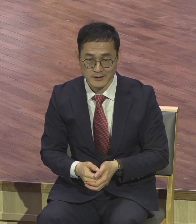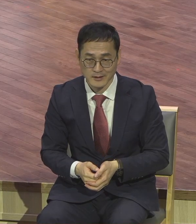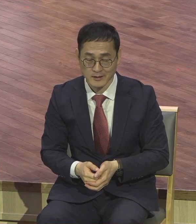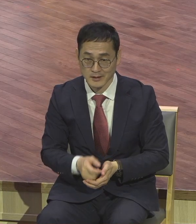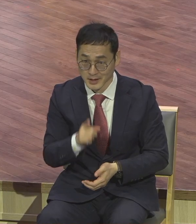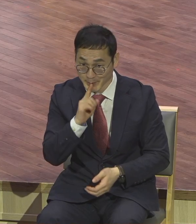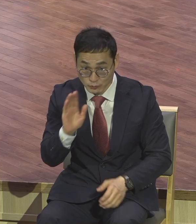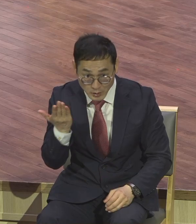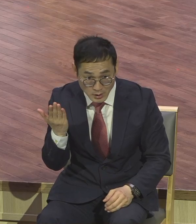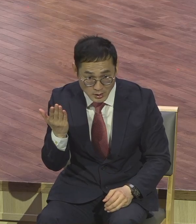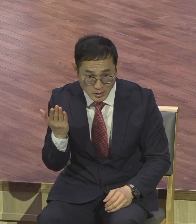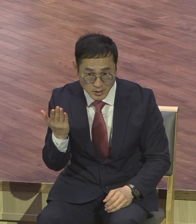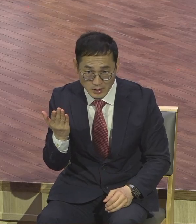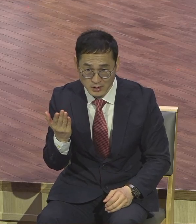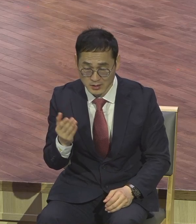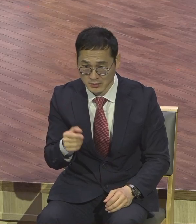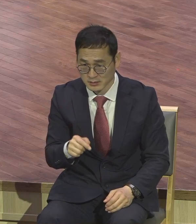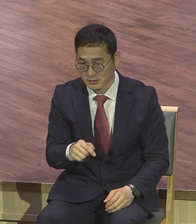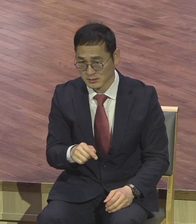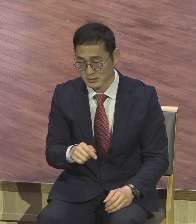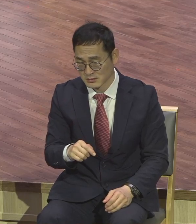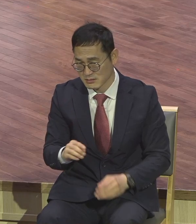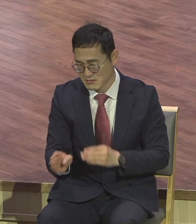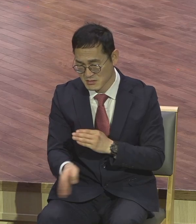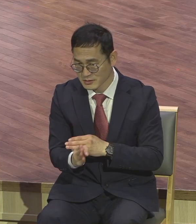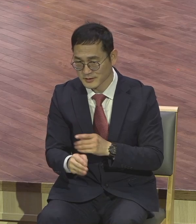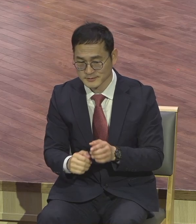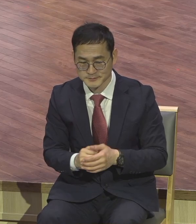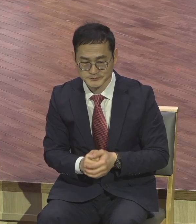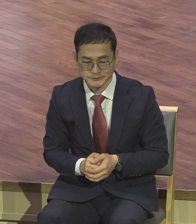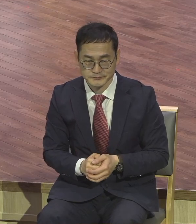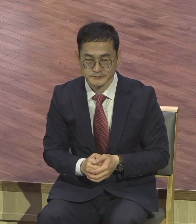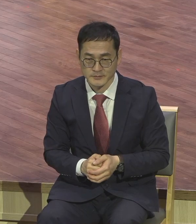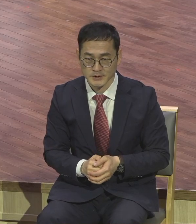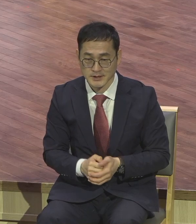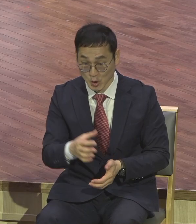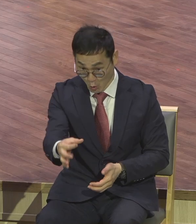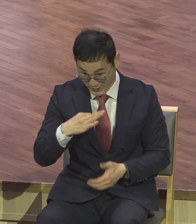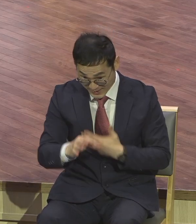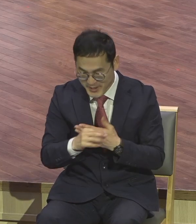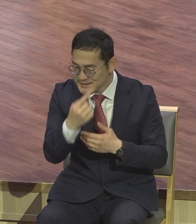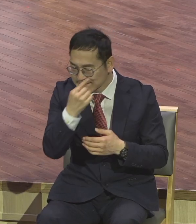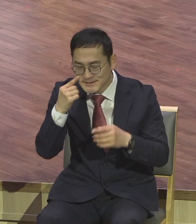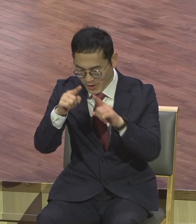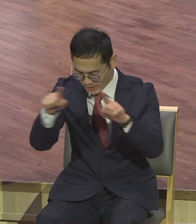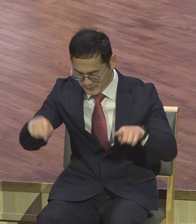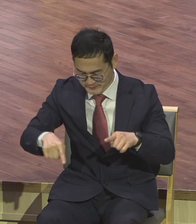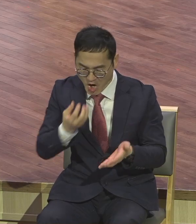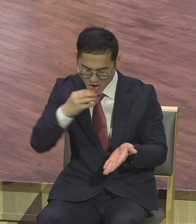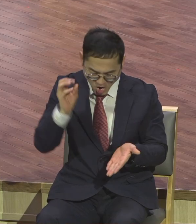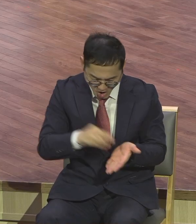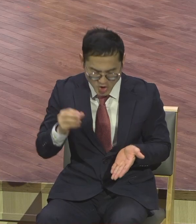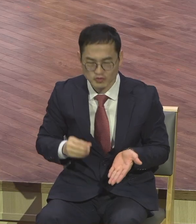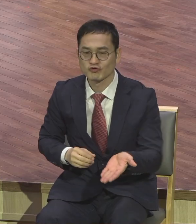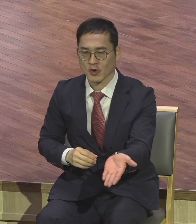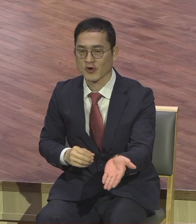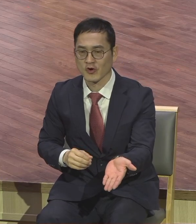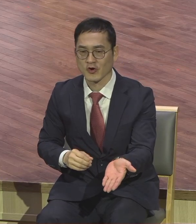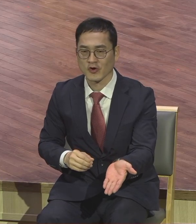돈을 내면 그거를 정서를 주었습니다. 이런 주장들을 반박한 것이